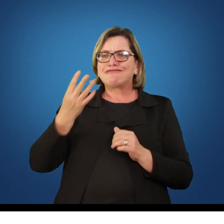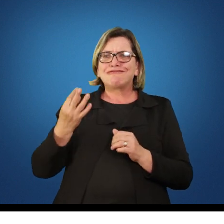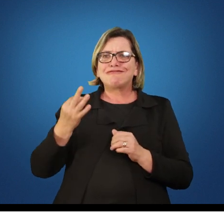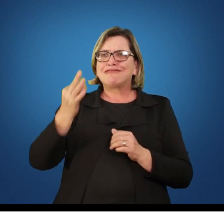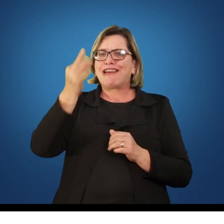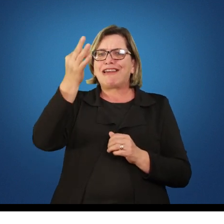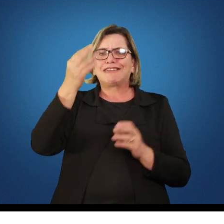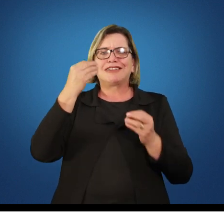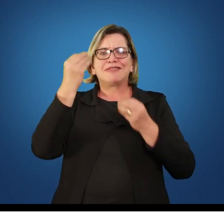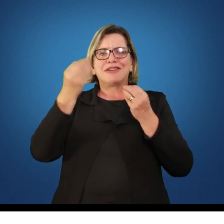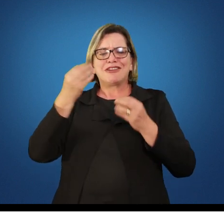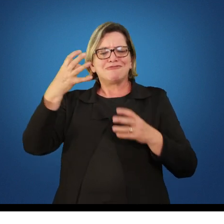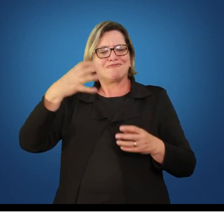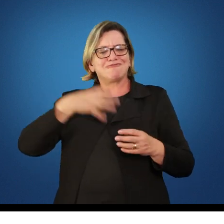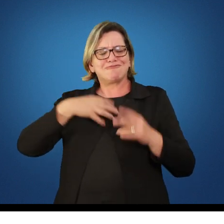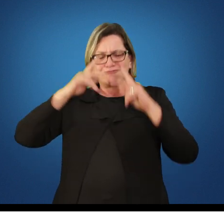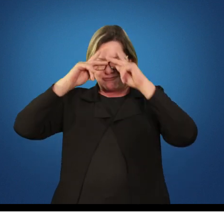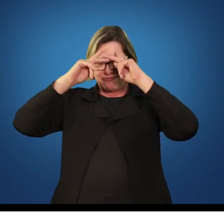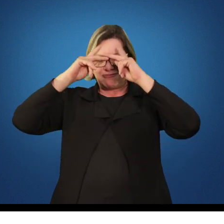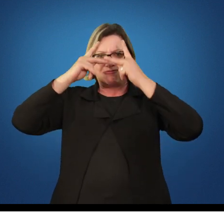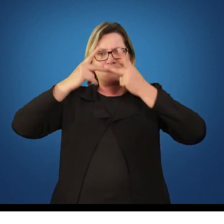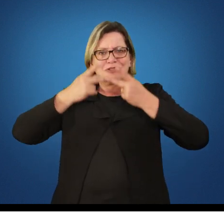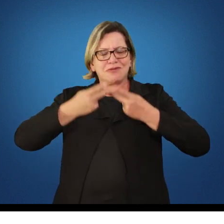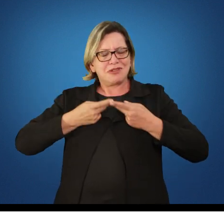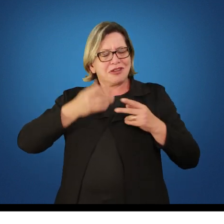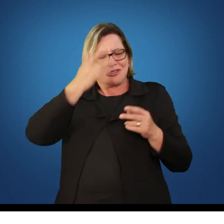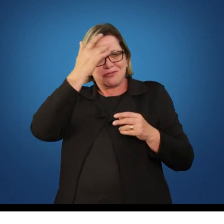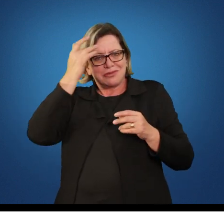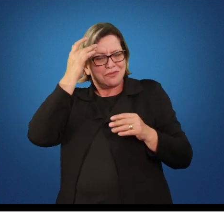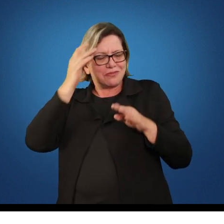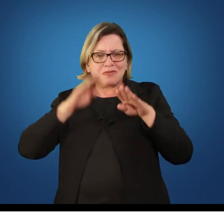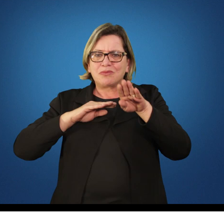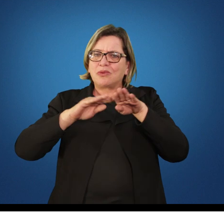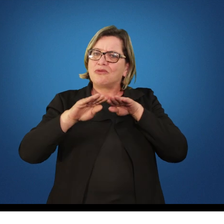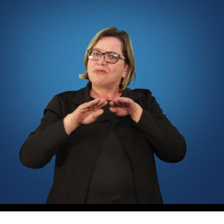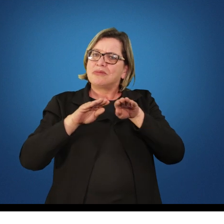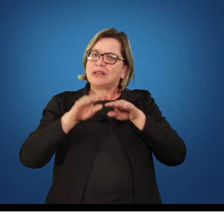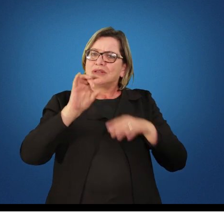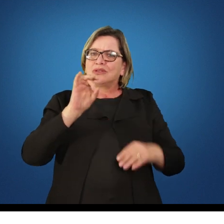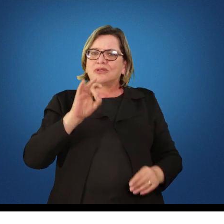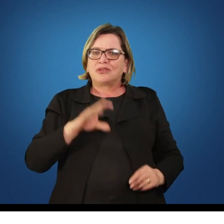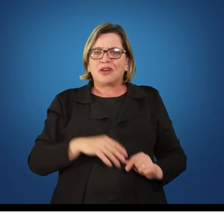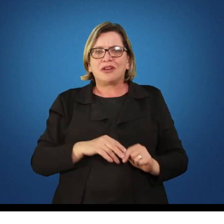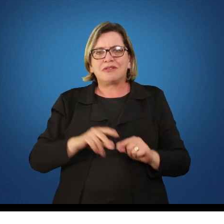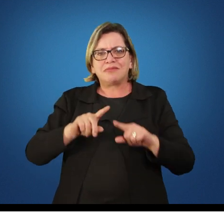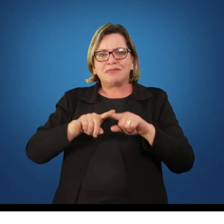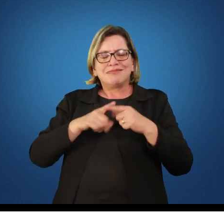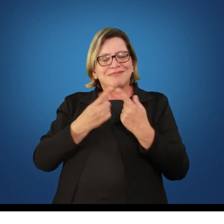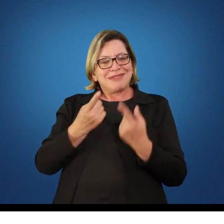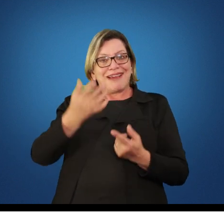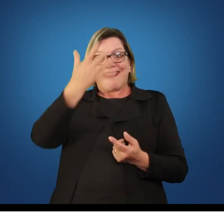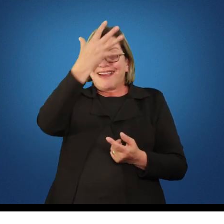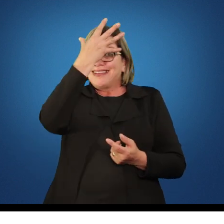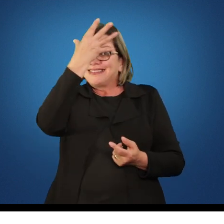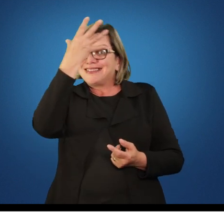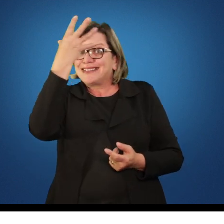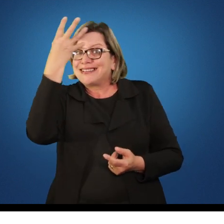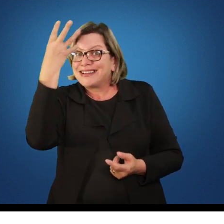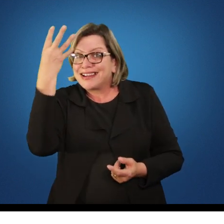maneira do ser humano em movimento. Só. Mas só que esquece que esse ser humano está